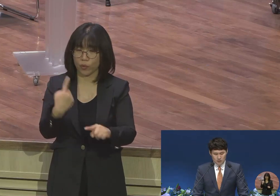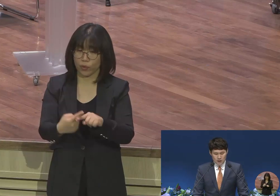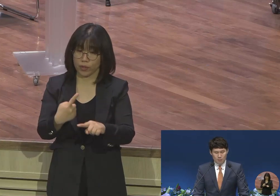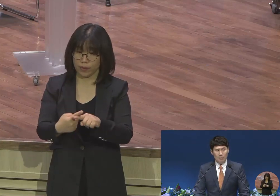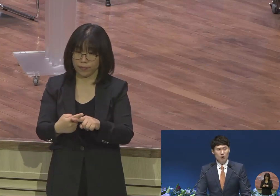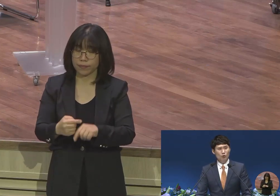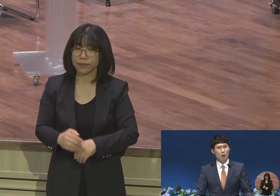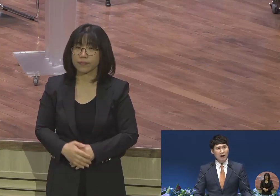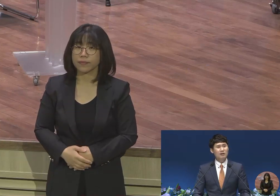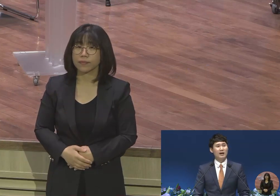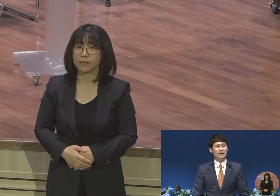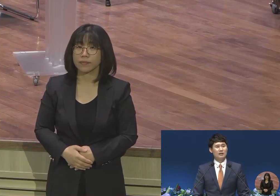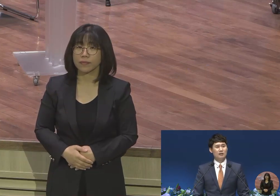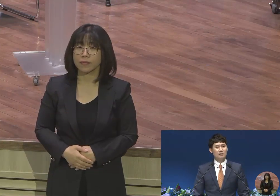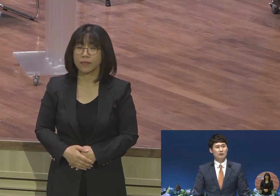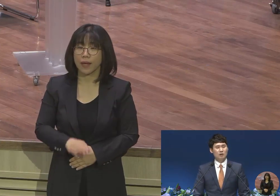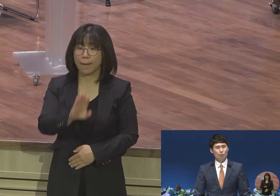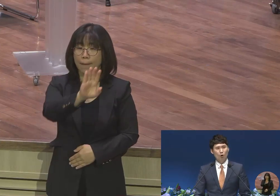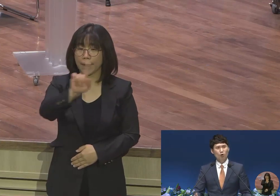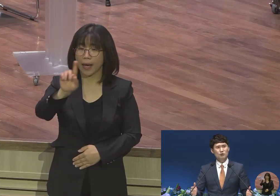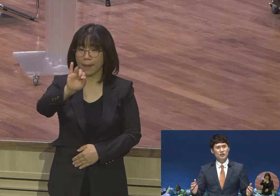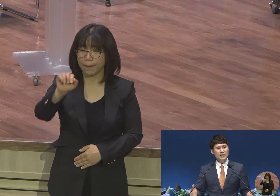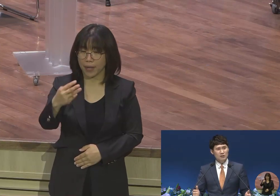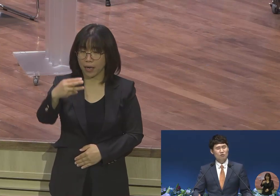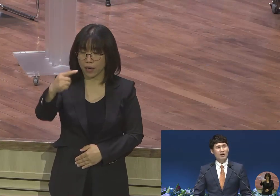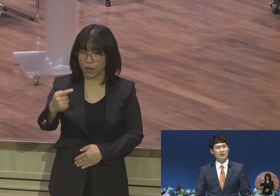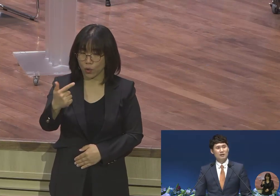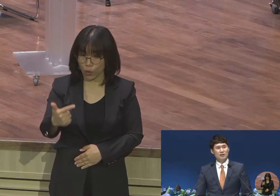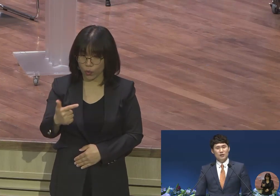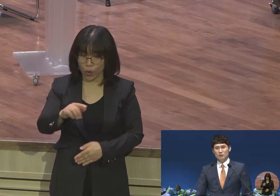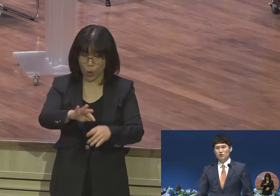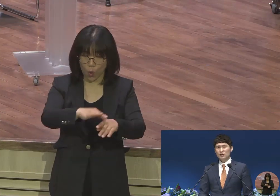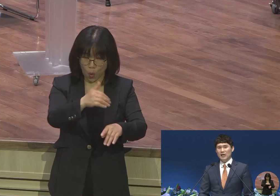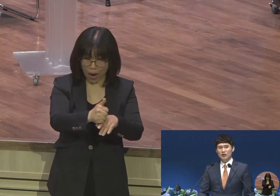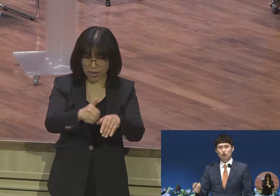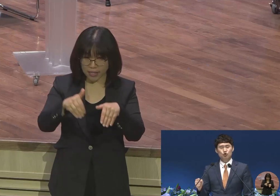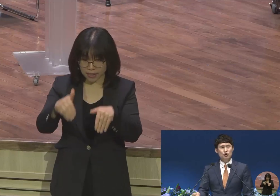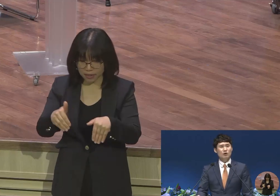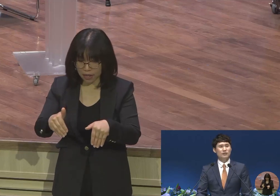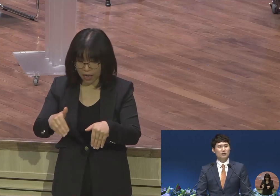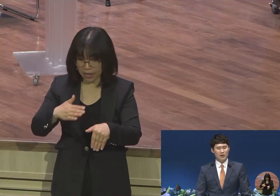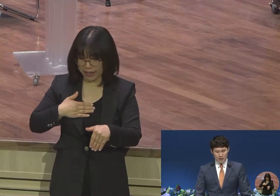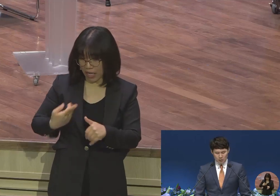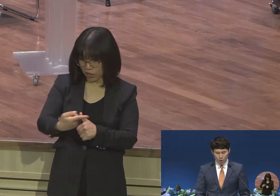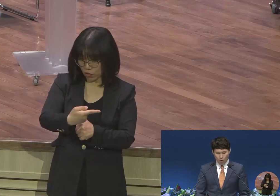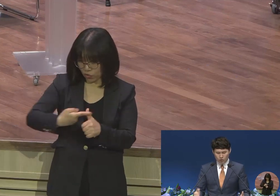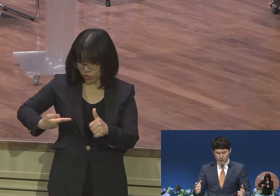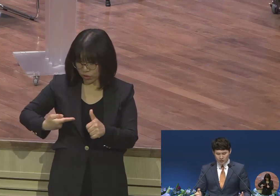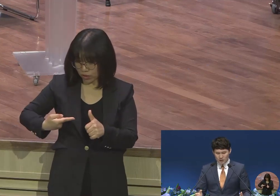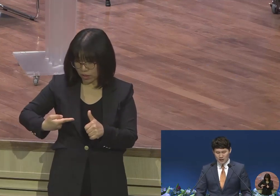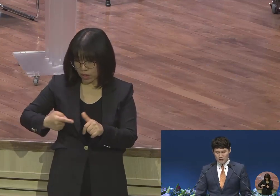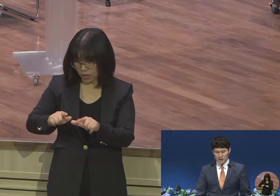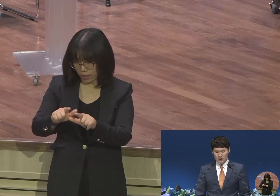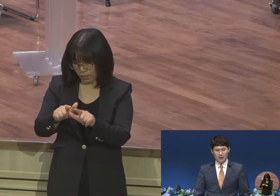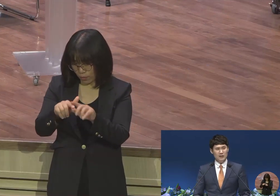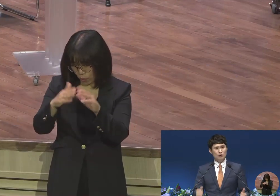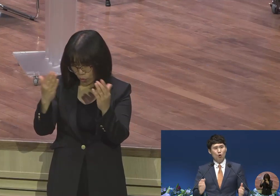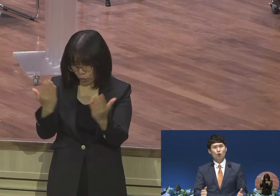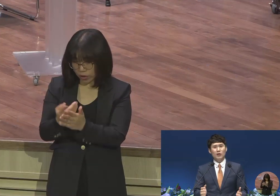바벨론의 왕가 모든 신하들과 심지어 자기를 죽이려고 했던 그 모든 적들까지 그 홀로